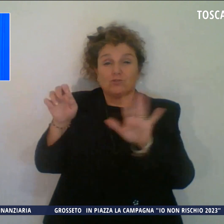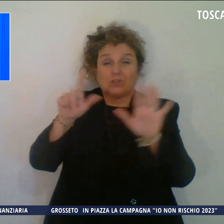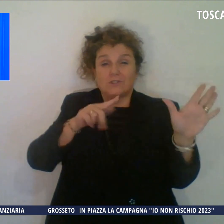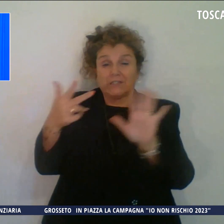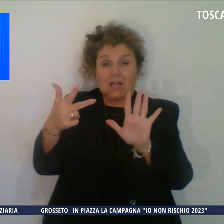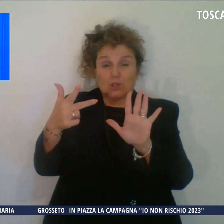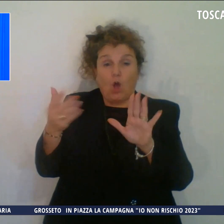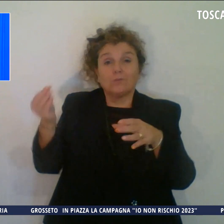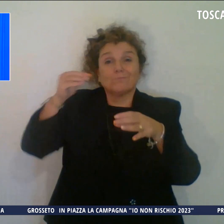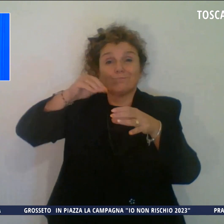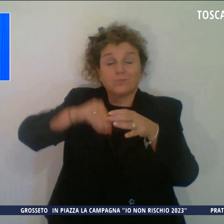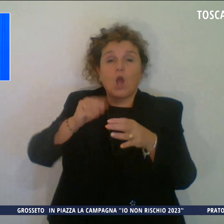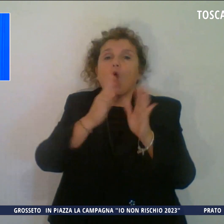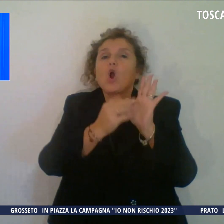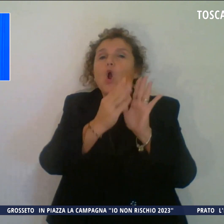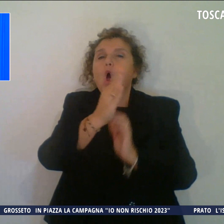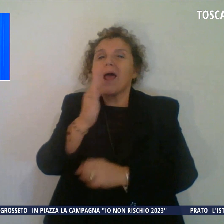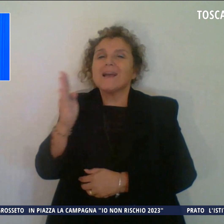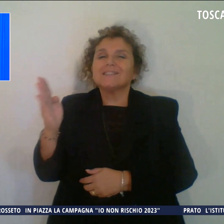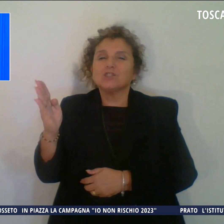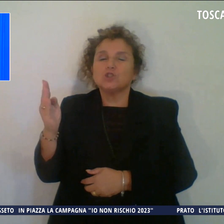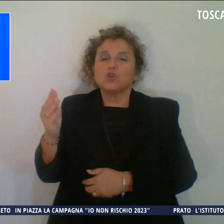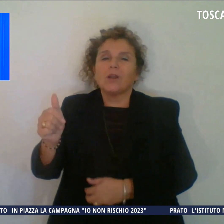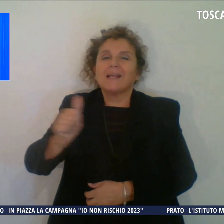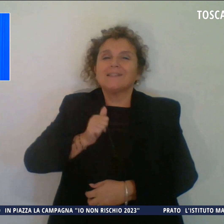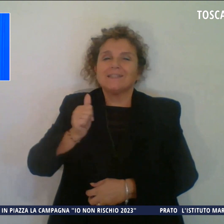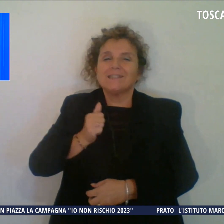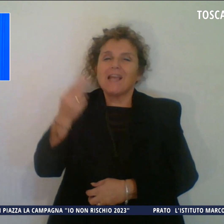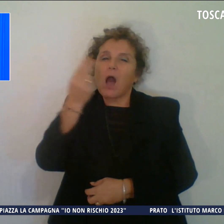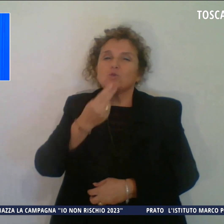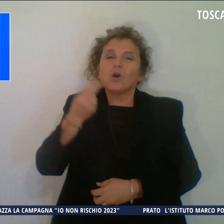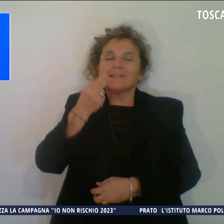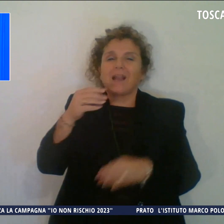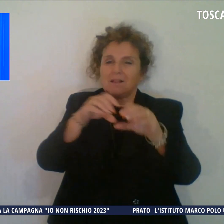parte della collezione di autoritratti del museo.